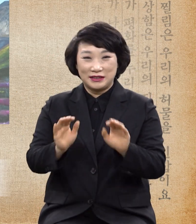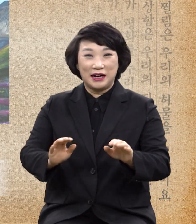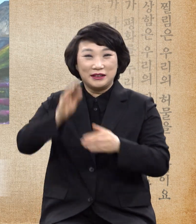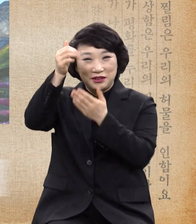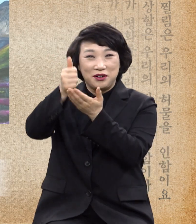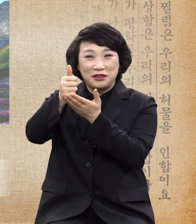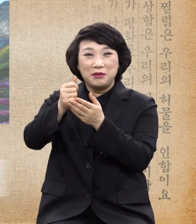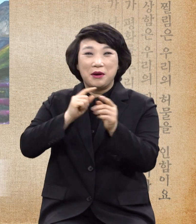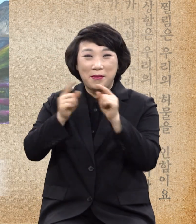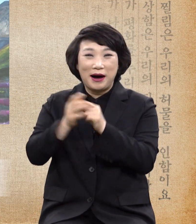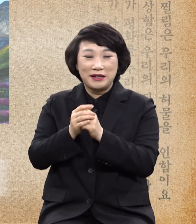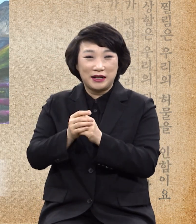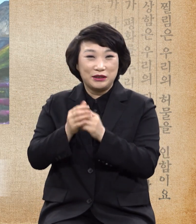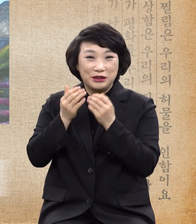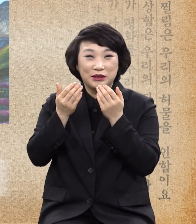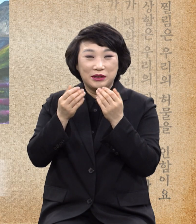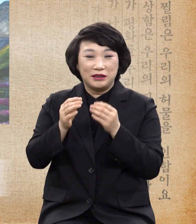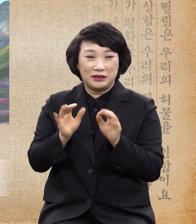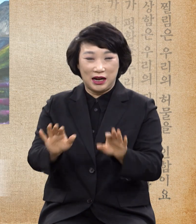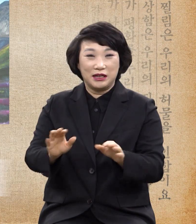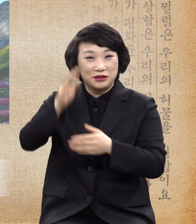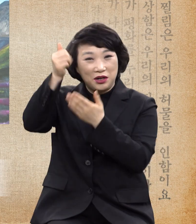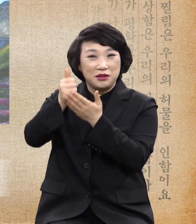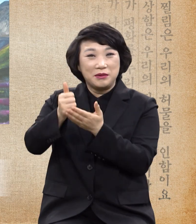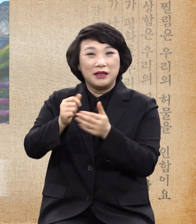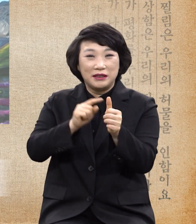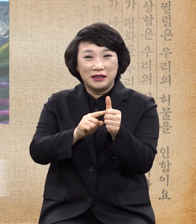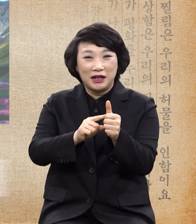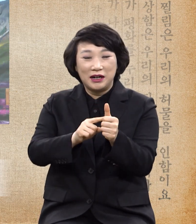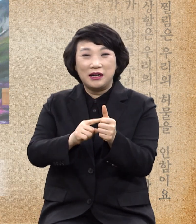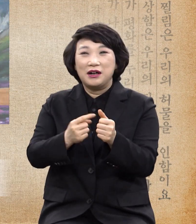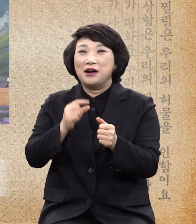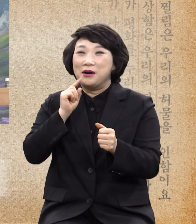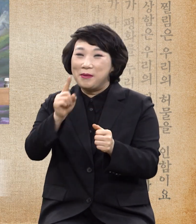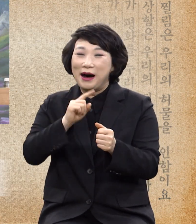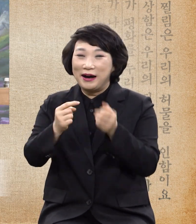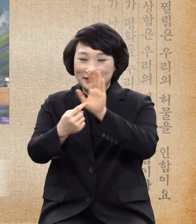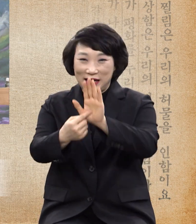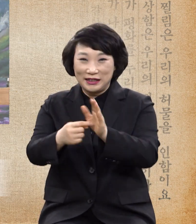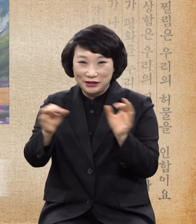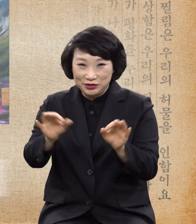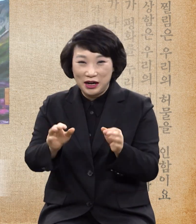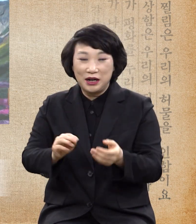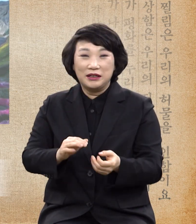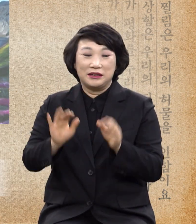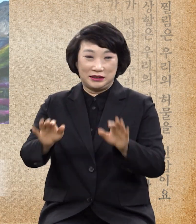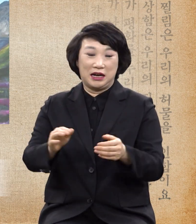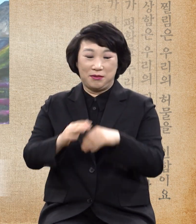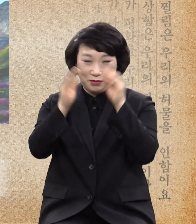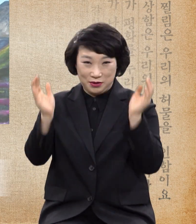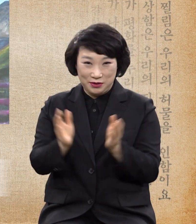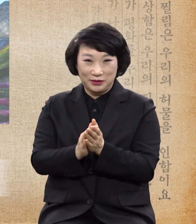말하는 순간 임하다라 이 말입니다 권능이 나타나다라 이 말입니다 내게도